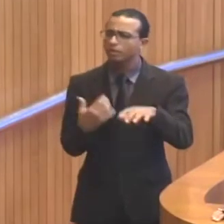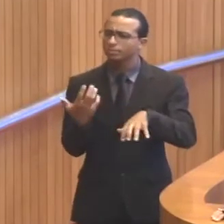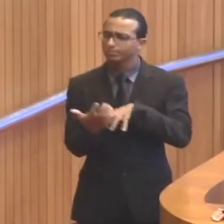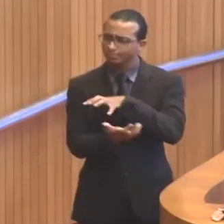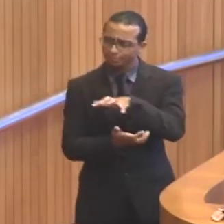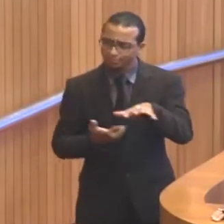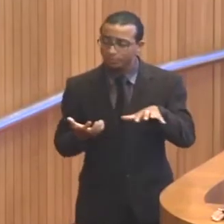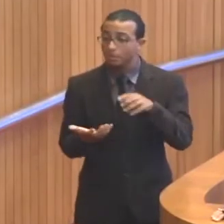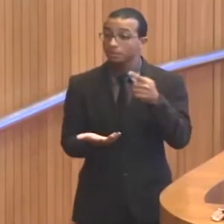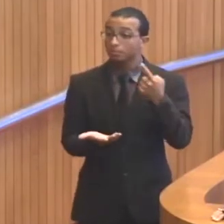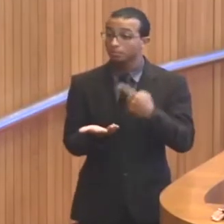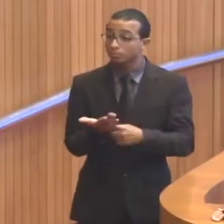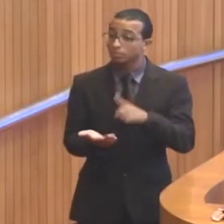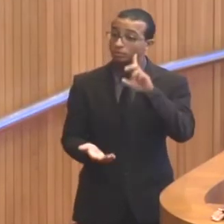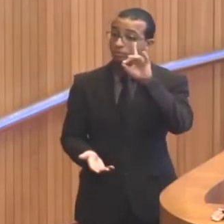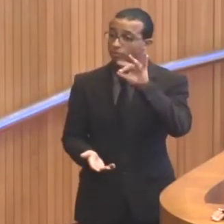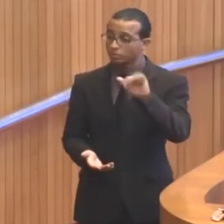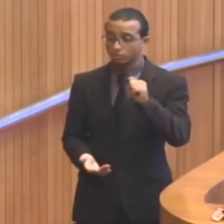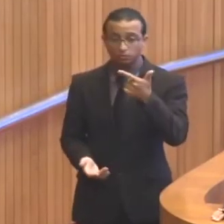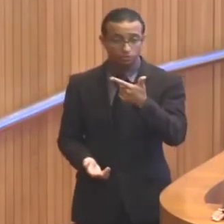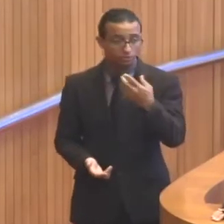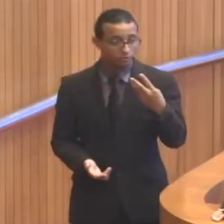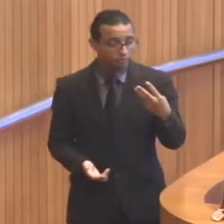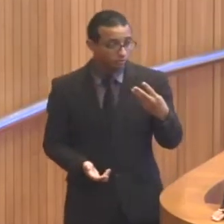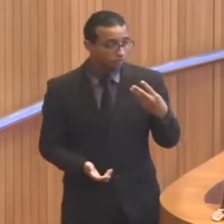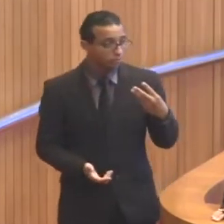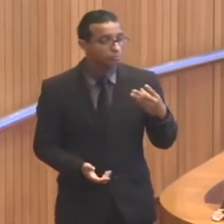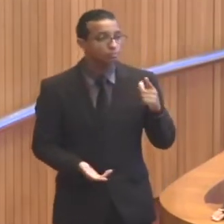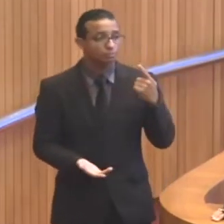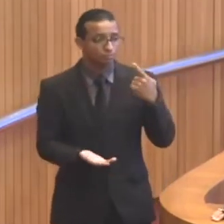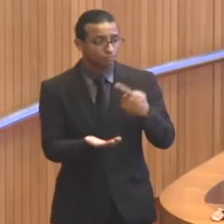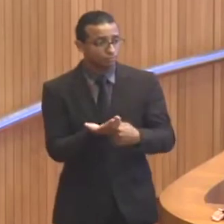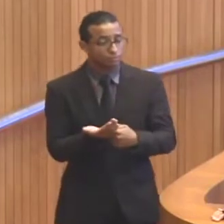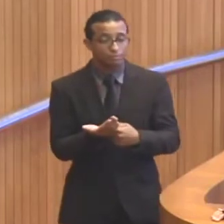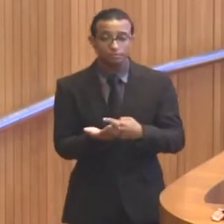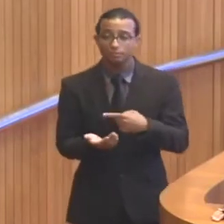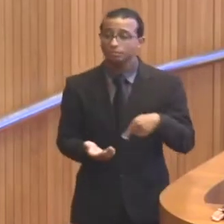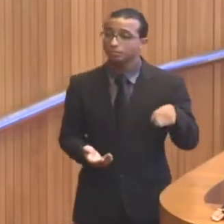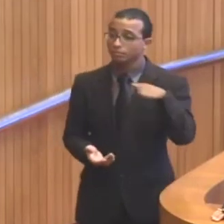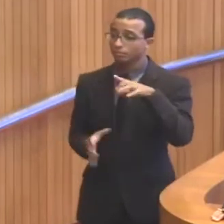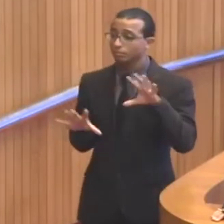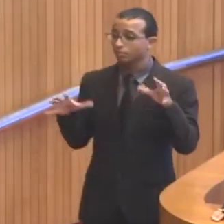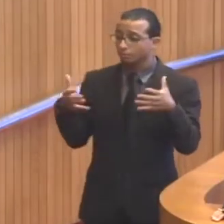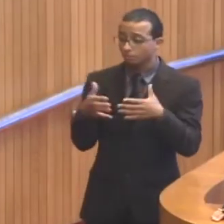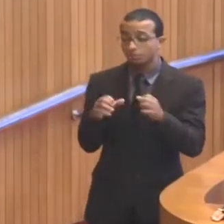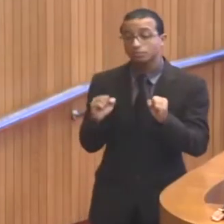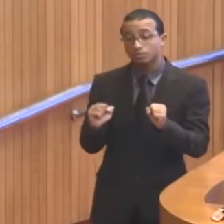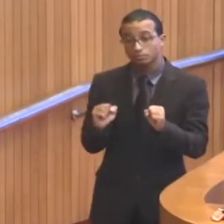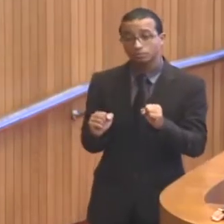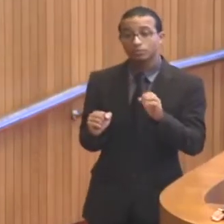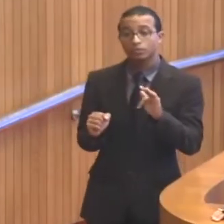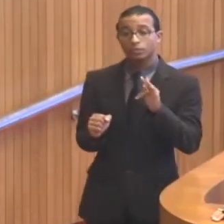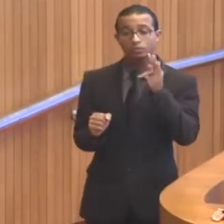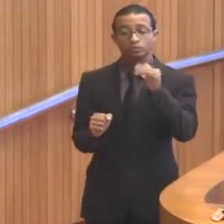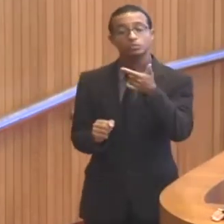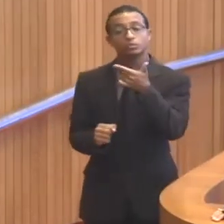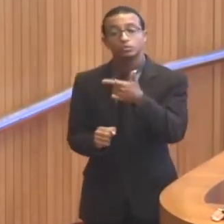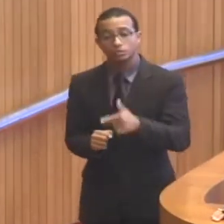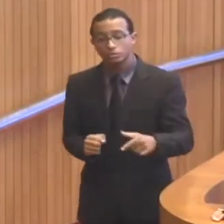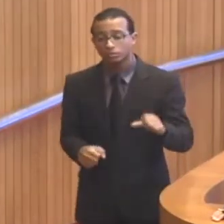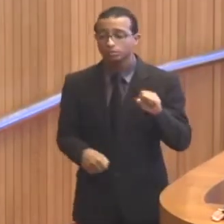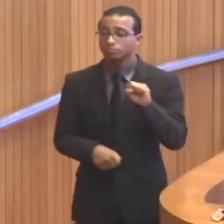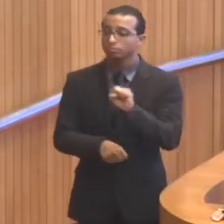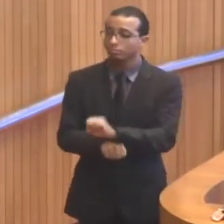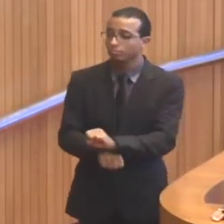23, já está marcada a Assembleia para dia 23 e os militares podem mais uma vez vir a paralisar suas